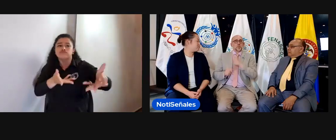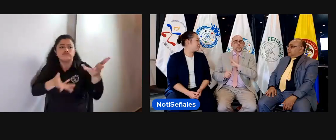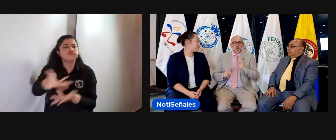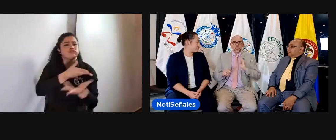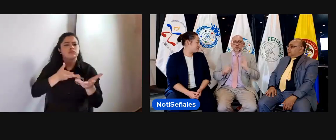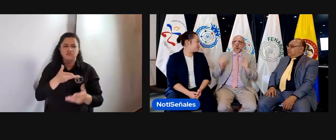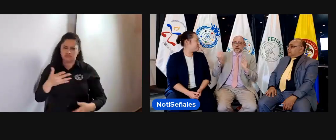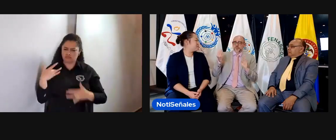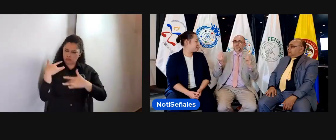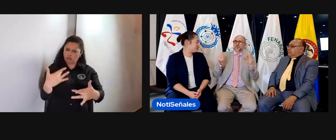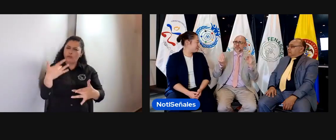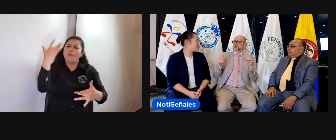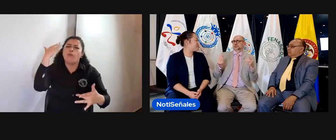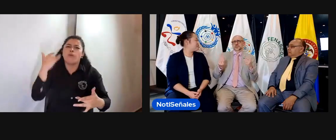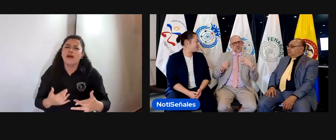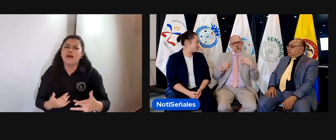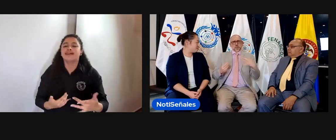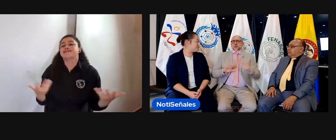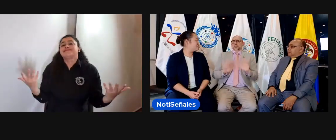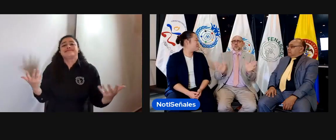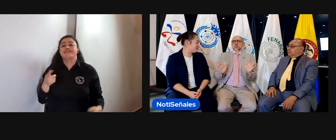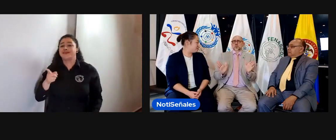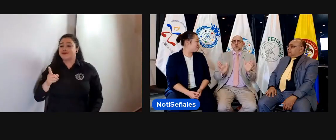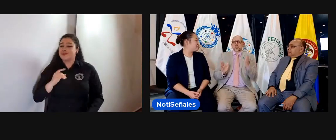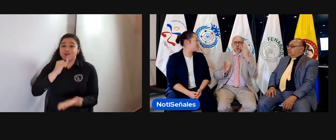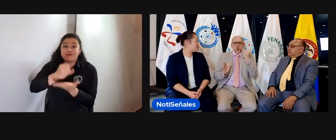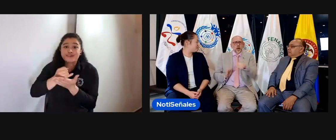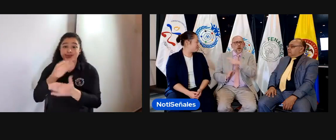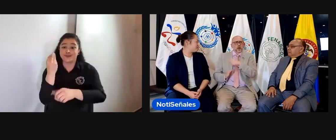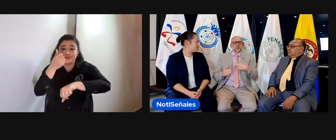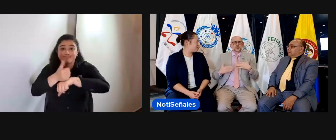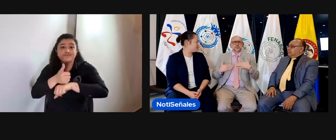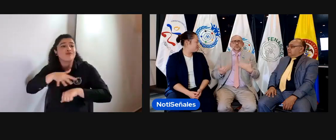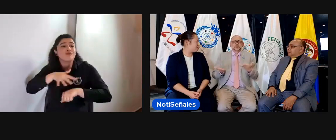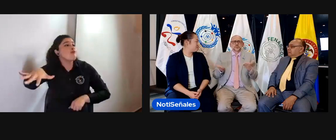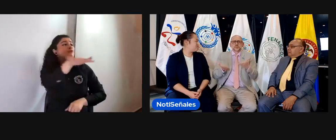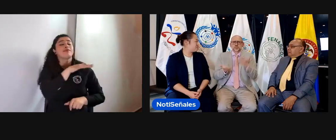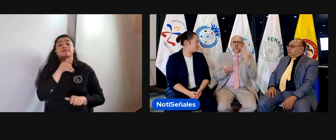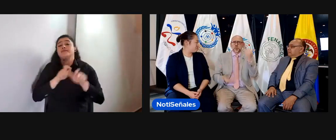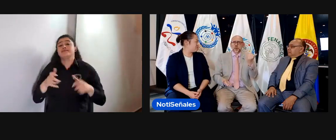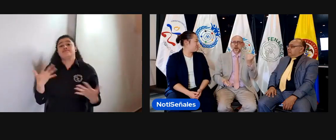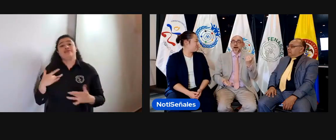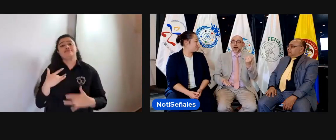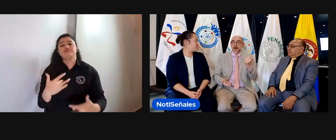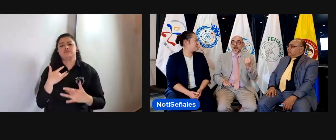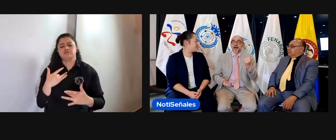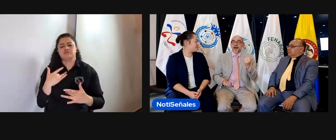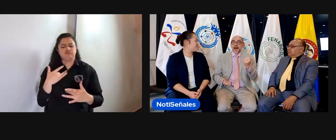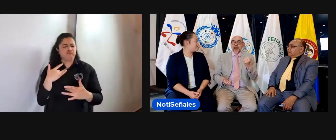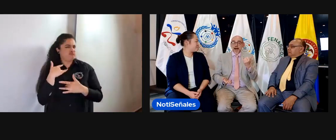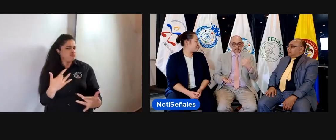tiempo para lo que es la causa del movimiento asociativo. ¿Y por qué lo hacemos?